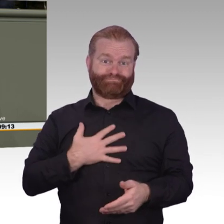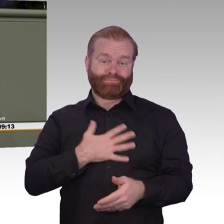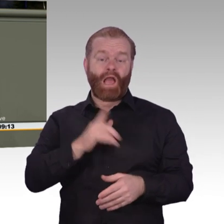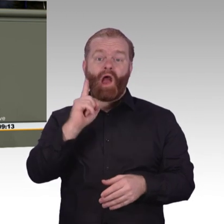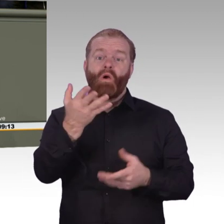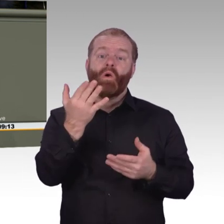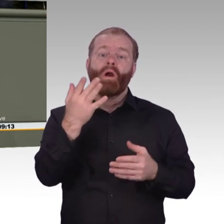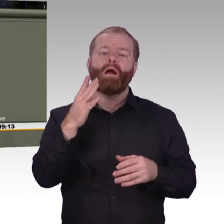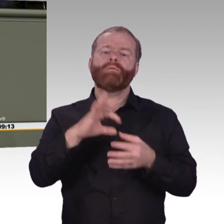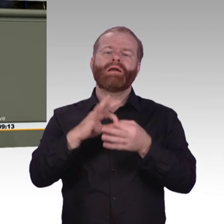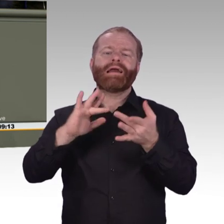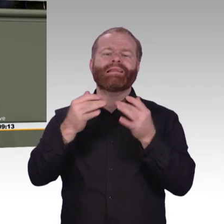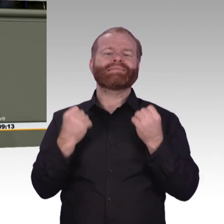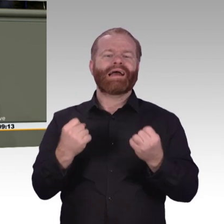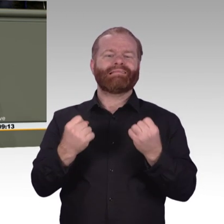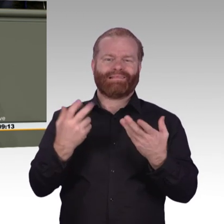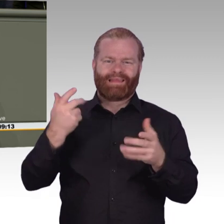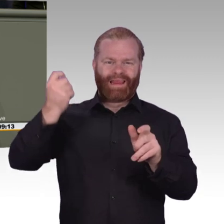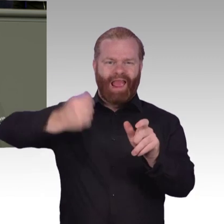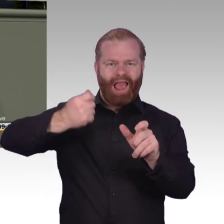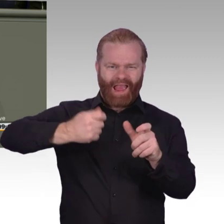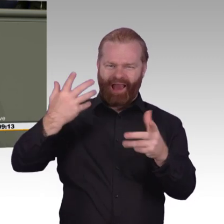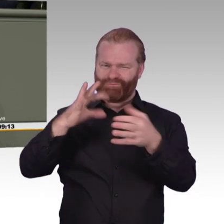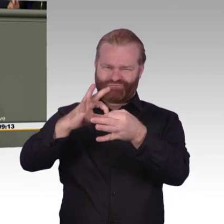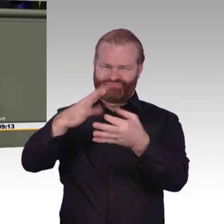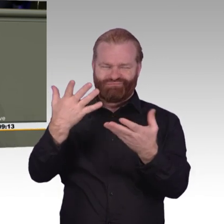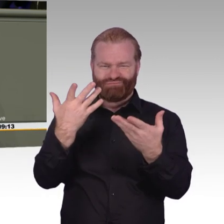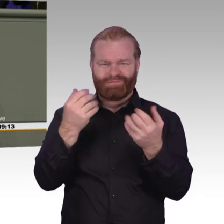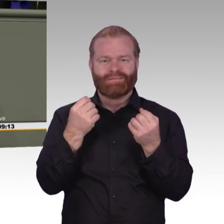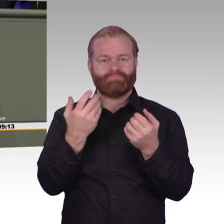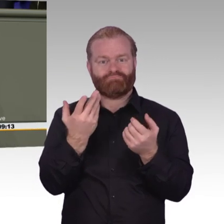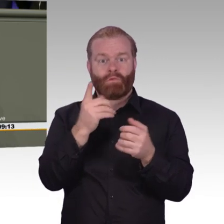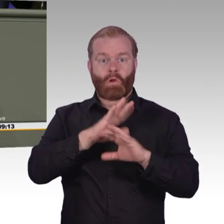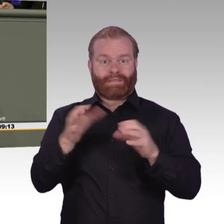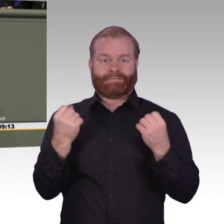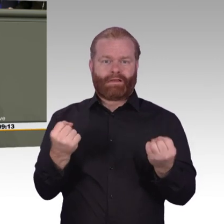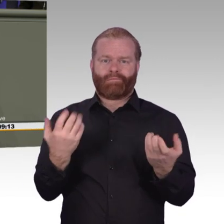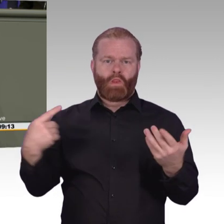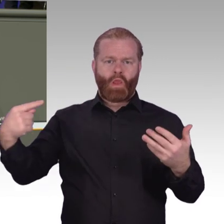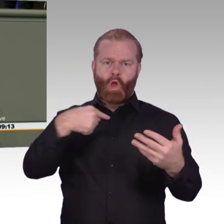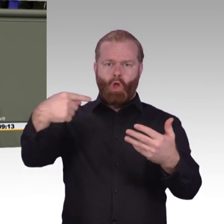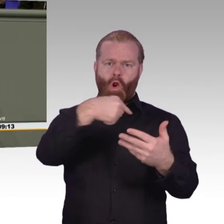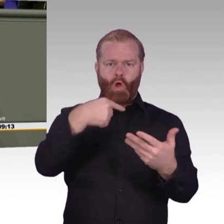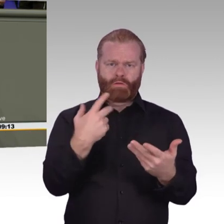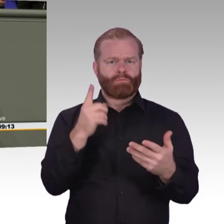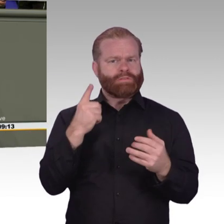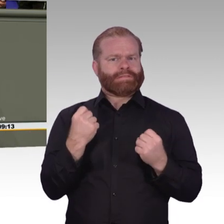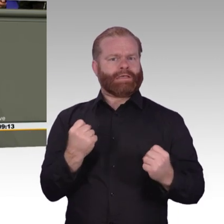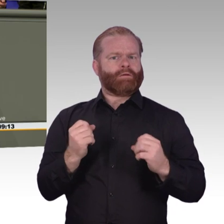-Produkten nicht schließen, sondern nutzen, wohl wissend, was für Schäden solche Exploits anrichten können. Und Backdoors in Soft- und Hardware